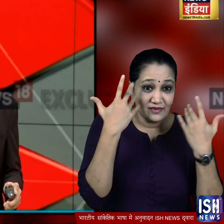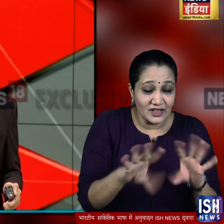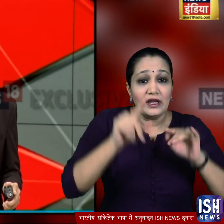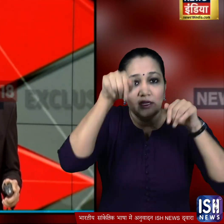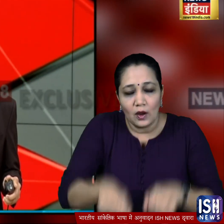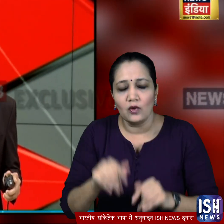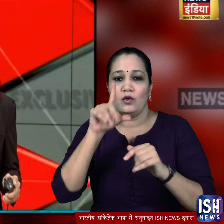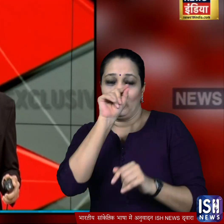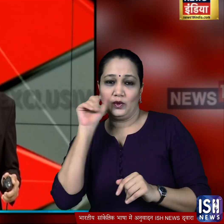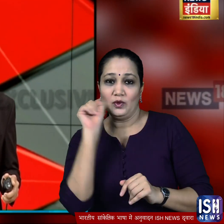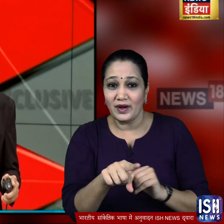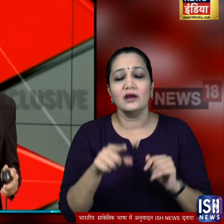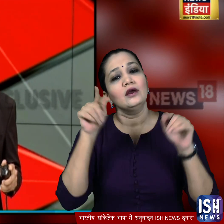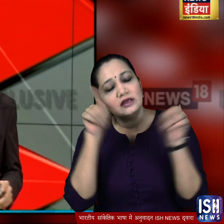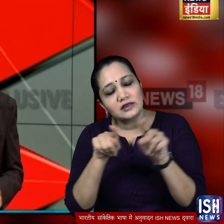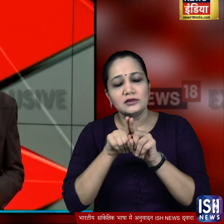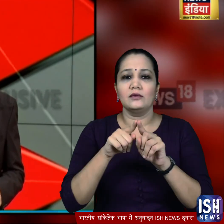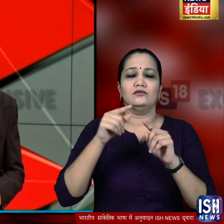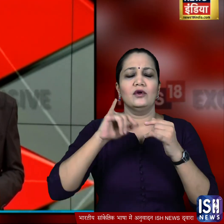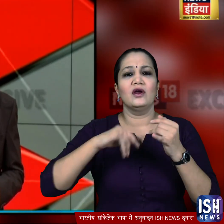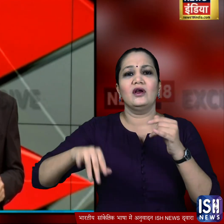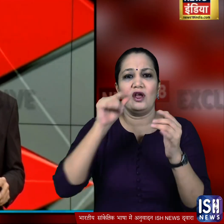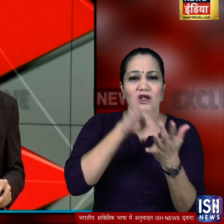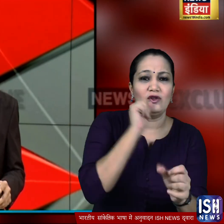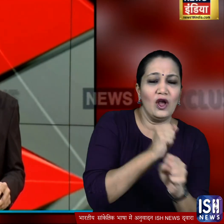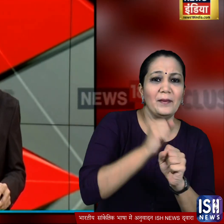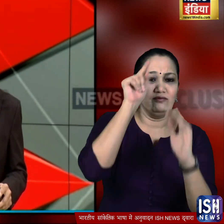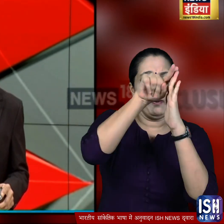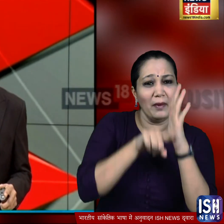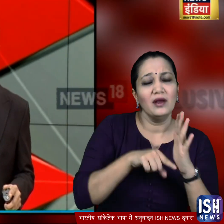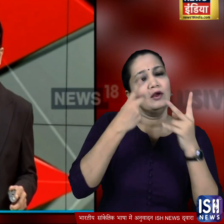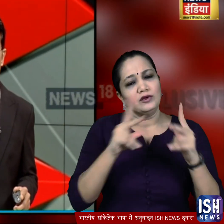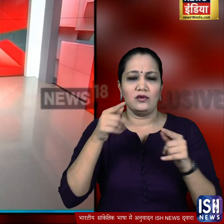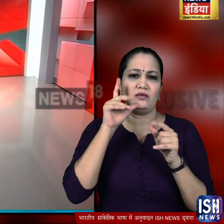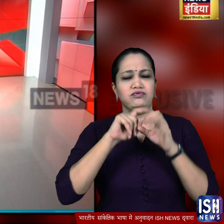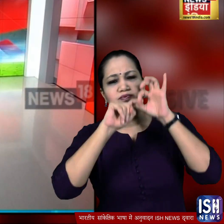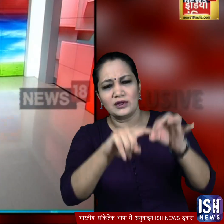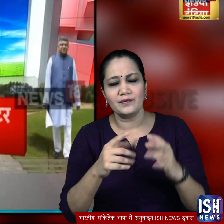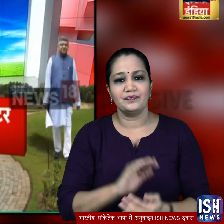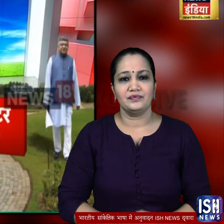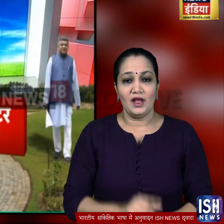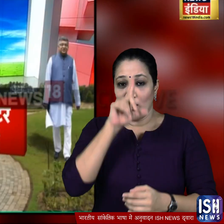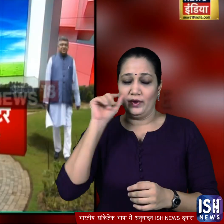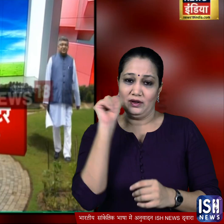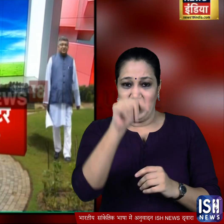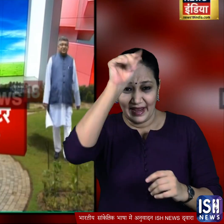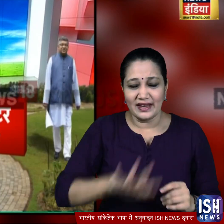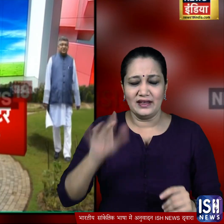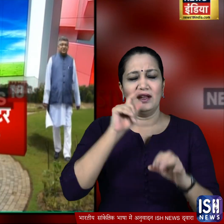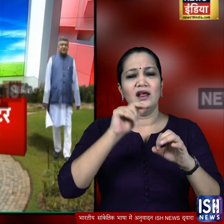केंदर की नई सोशल मीडिया नीती पर सवाल खड़े कर दी न्यूस18 के अतशाम खान के रिपॉर्ट है कि ट्विटर इंडिया ने एक वयान जारी कर भारच सरकार की